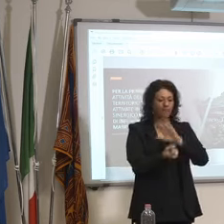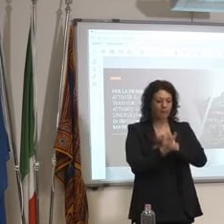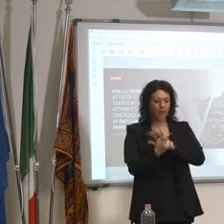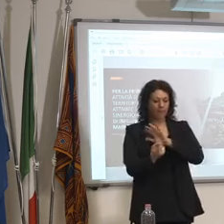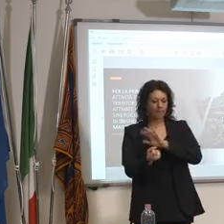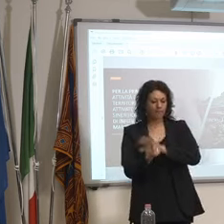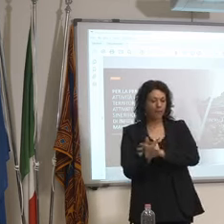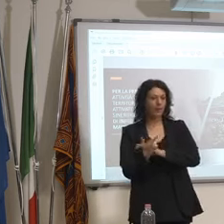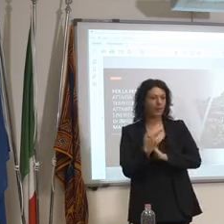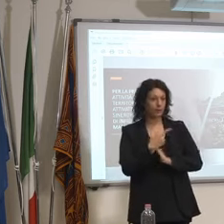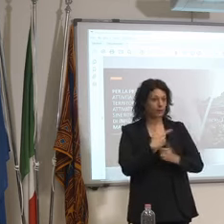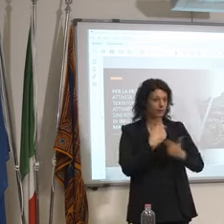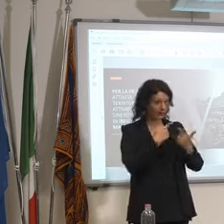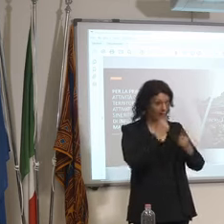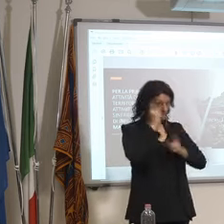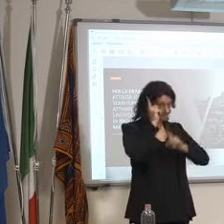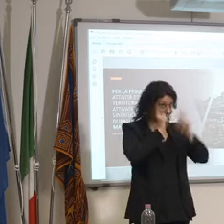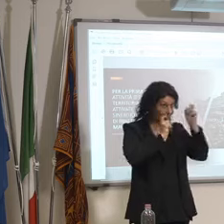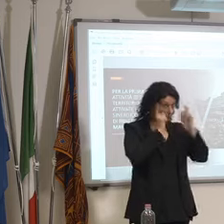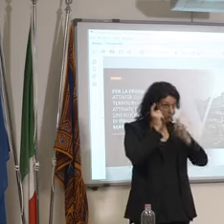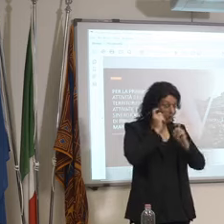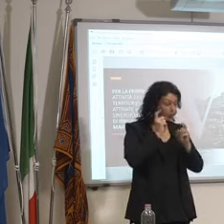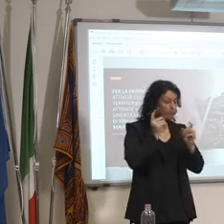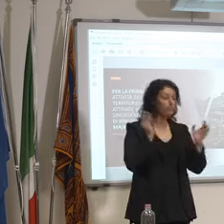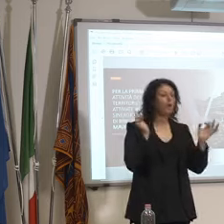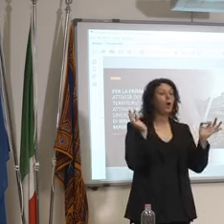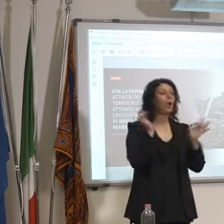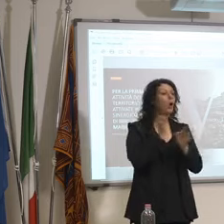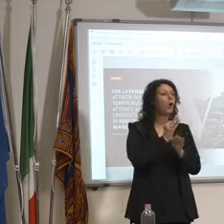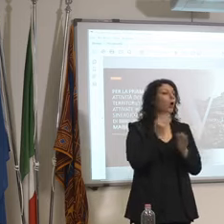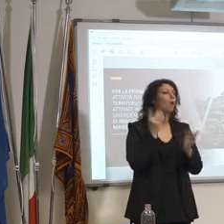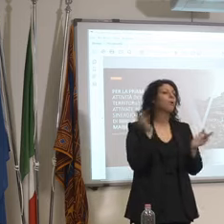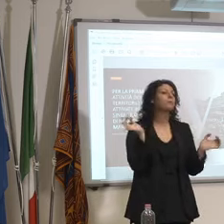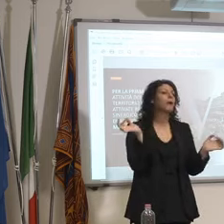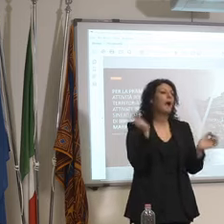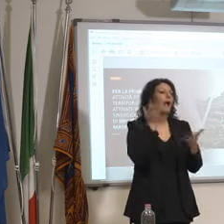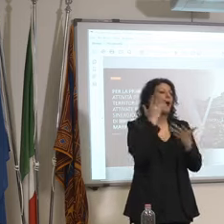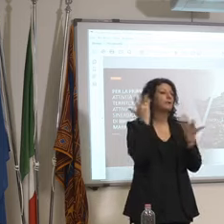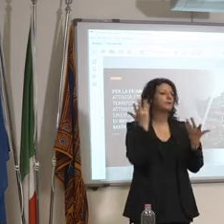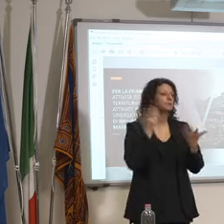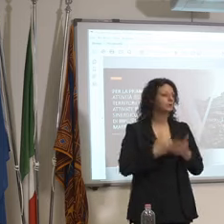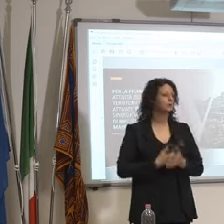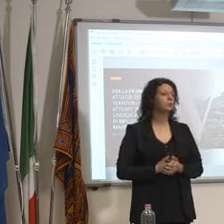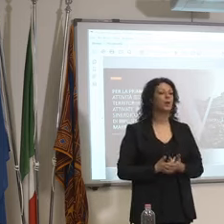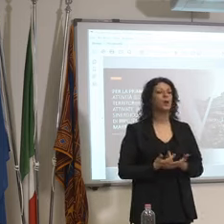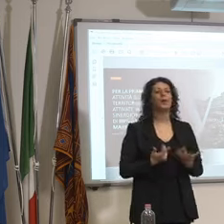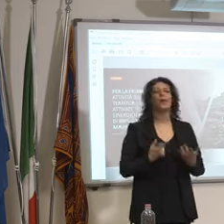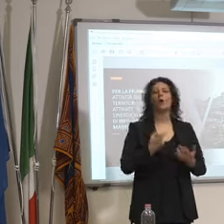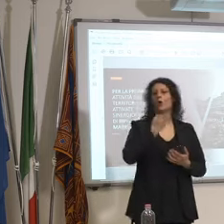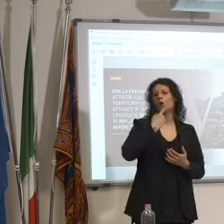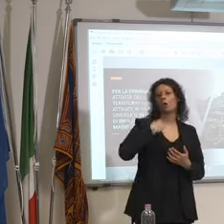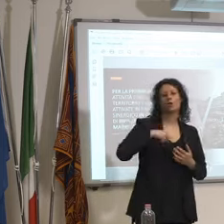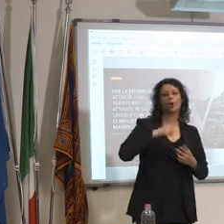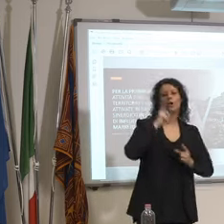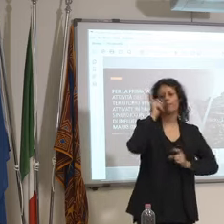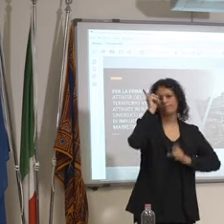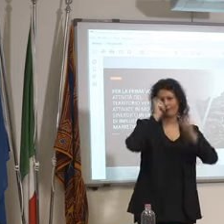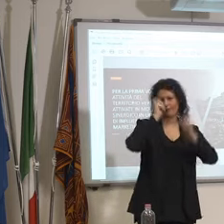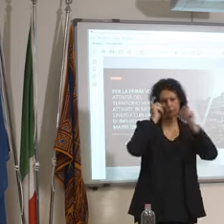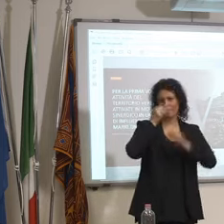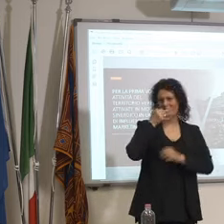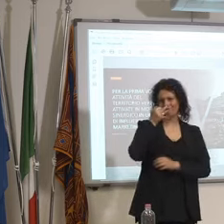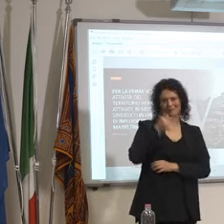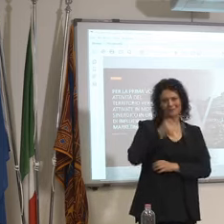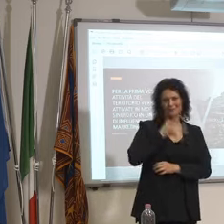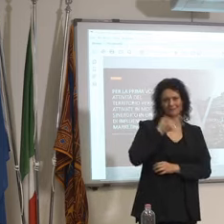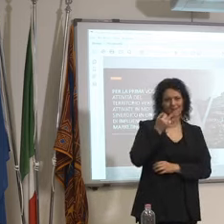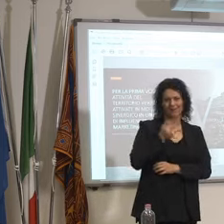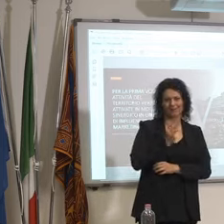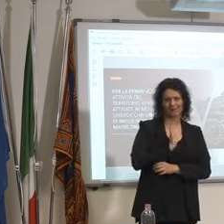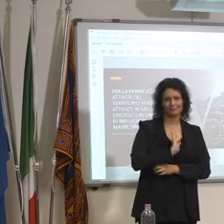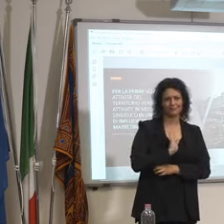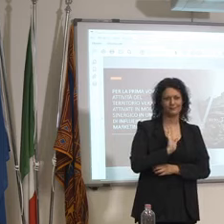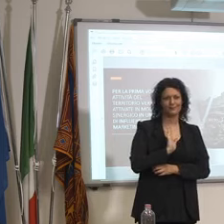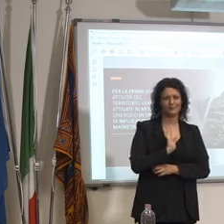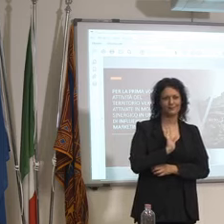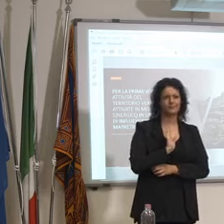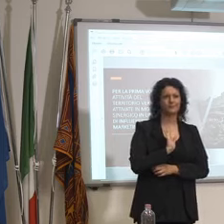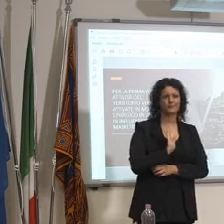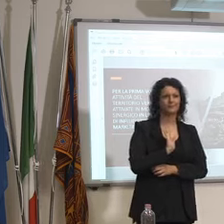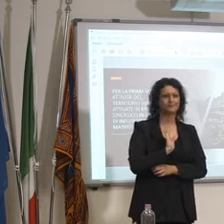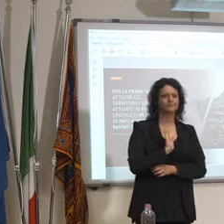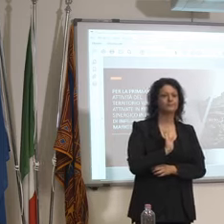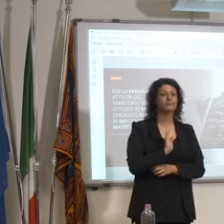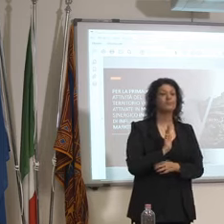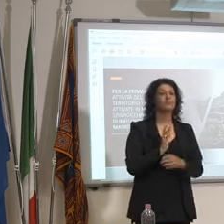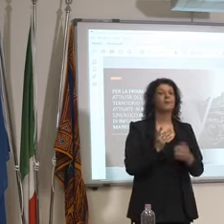li considerate casi sporadici ma noi siamo sempre preoccupati per carità qualcuno li può catalogare come casi sporadici però è pur vero che